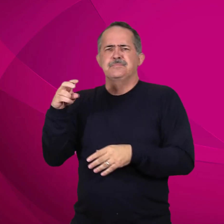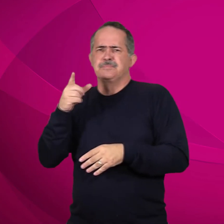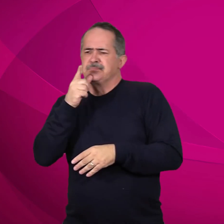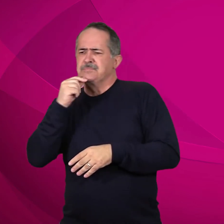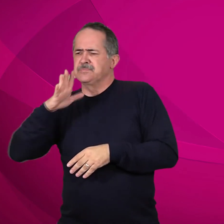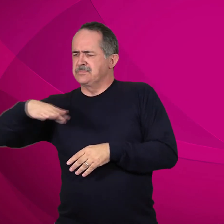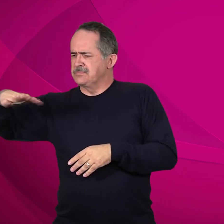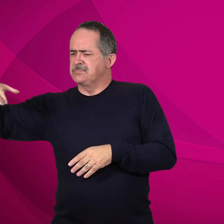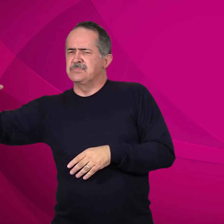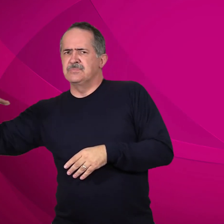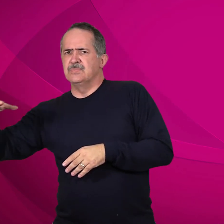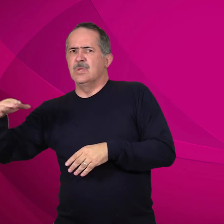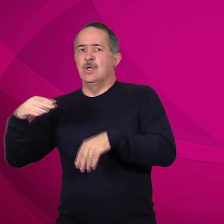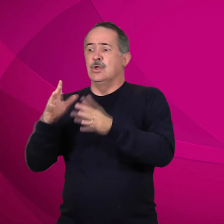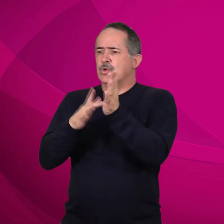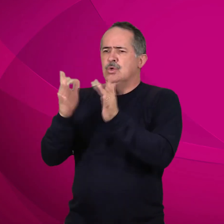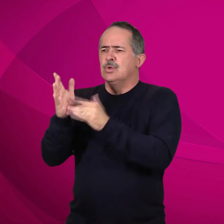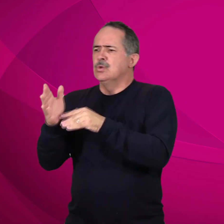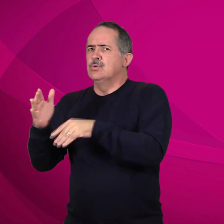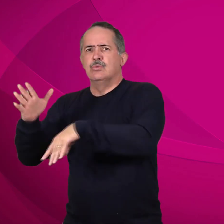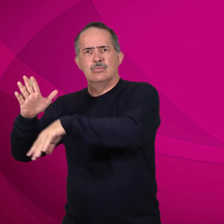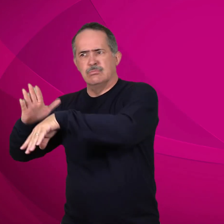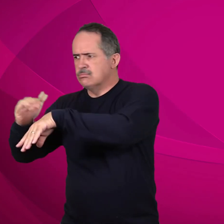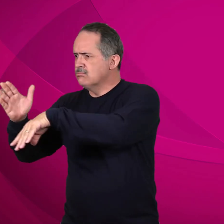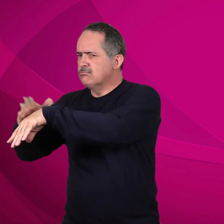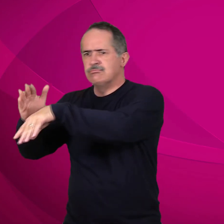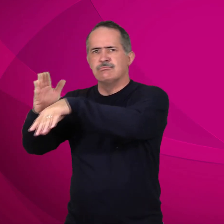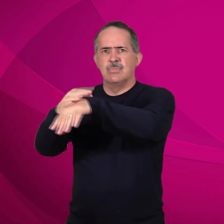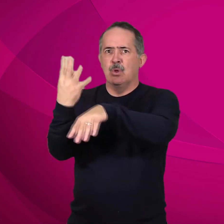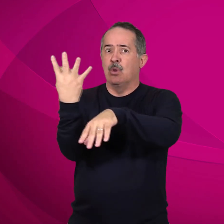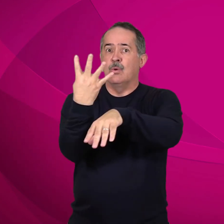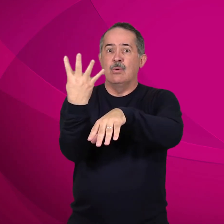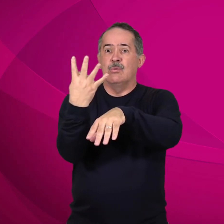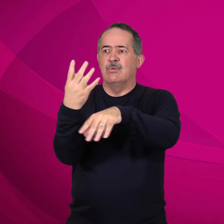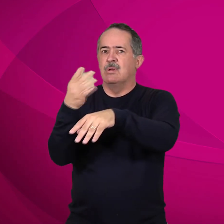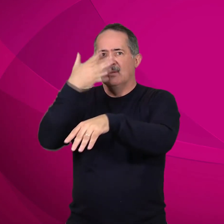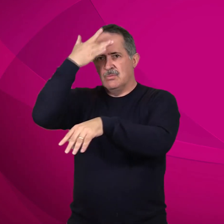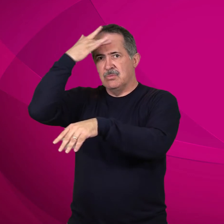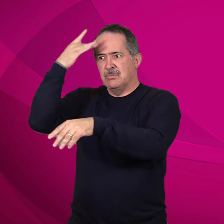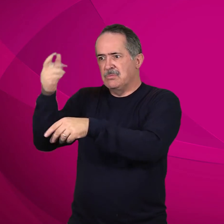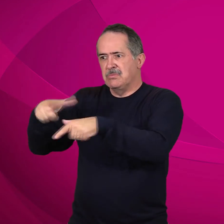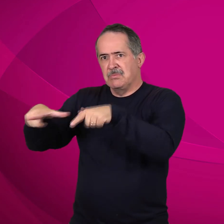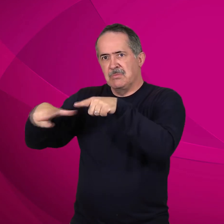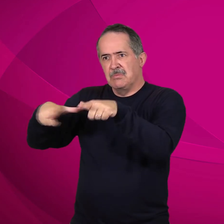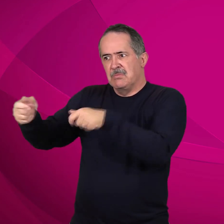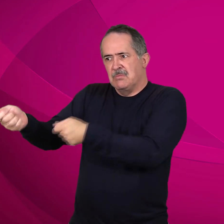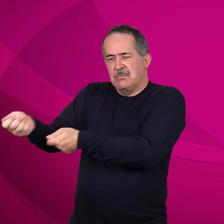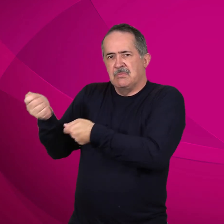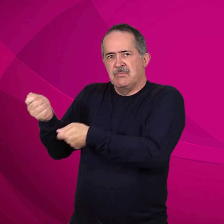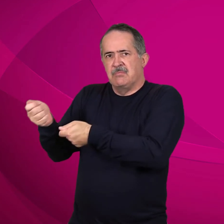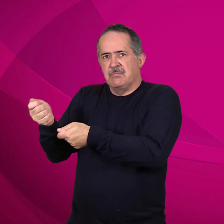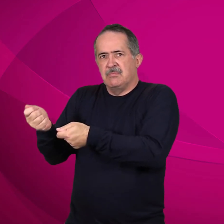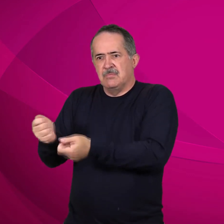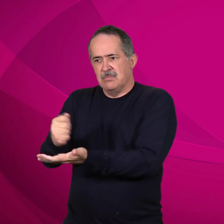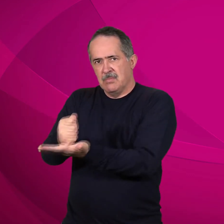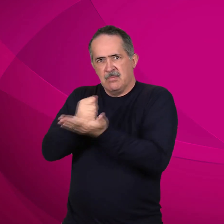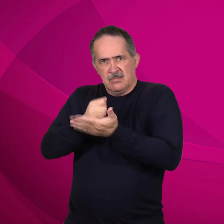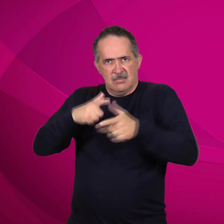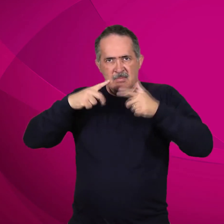pescadores para ajudá-lo na missão. Pedro e André seguiram Jesus imediatamente.